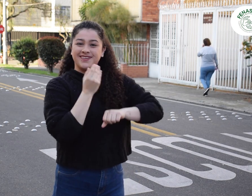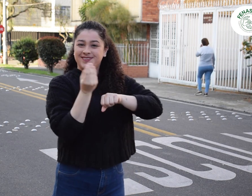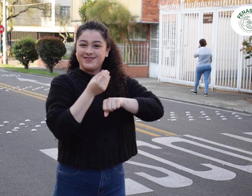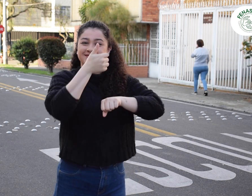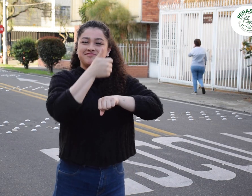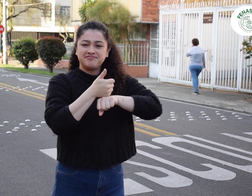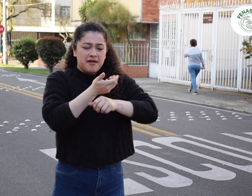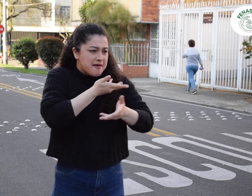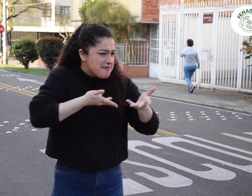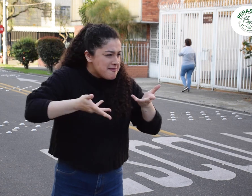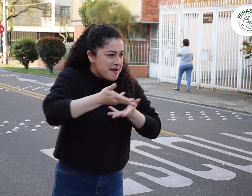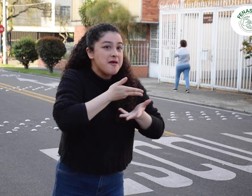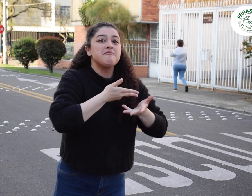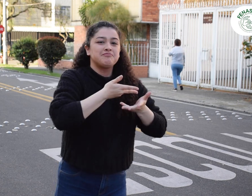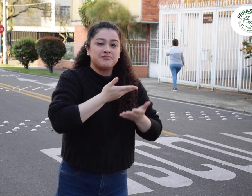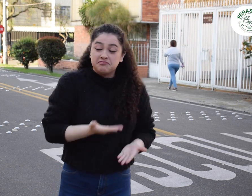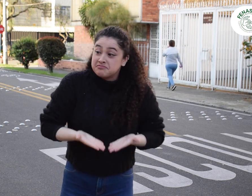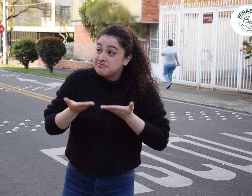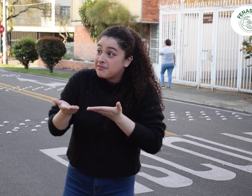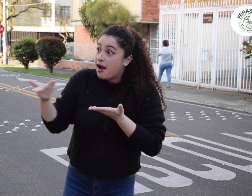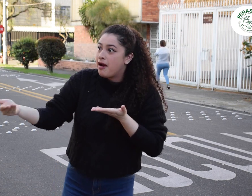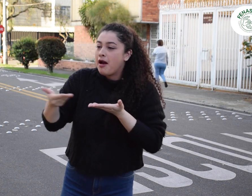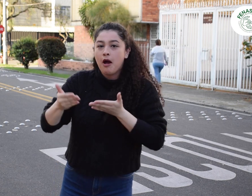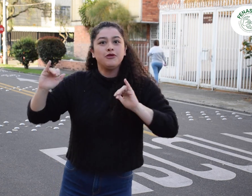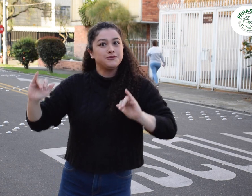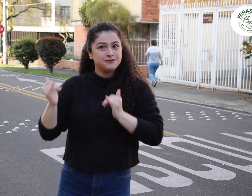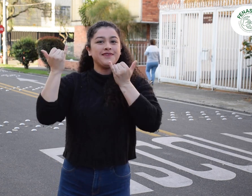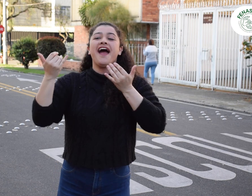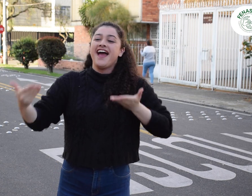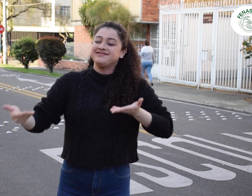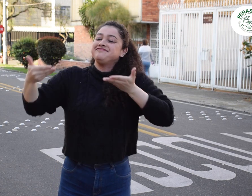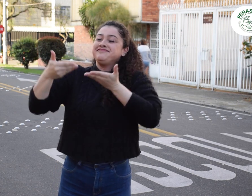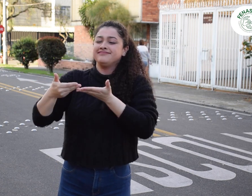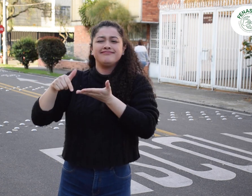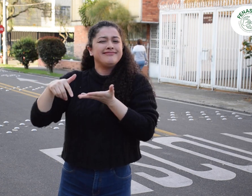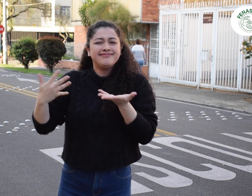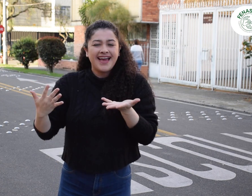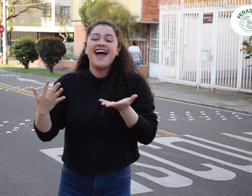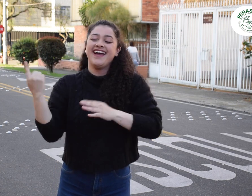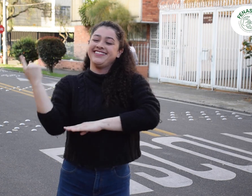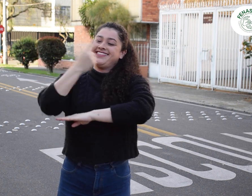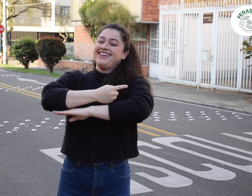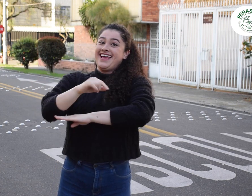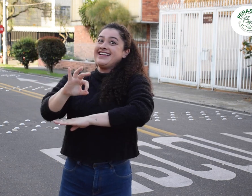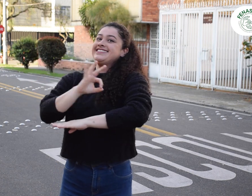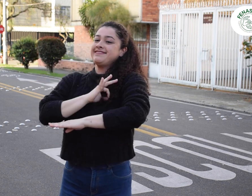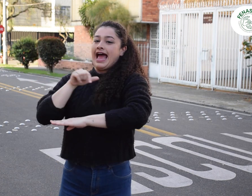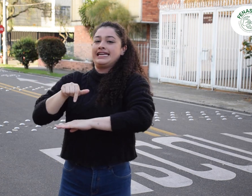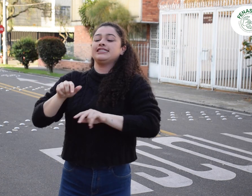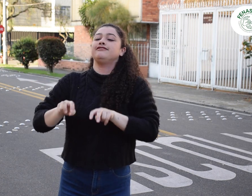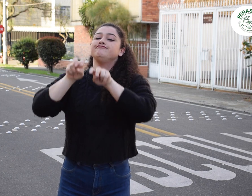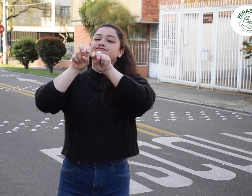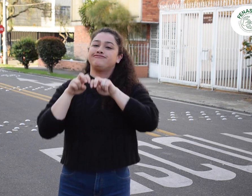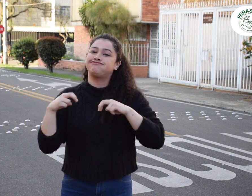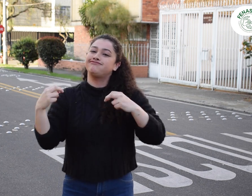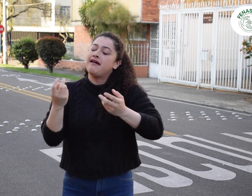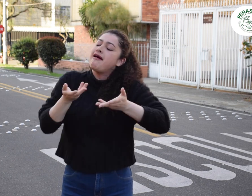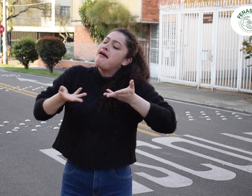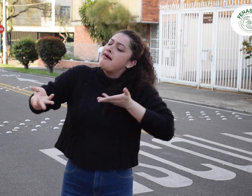Colombia y FENASCOL, con la representación del Consejo Directivo. Dicha